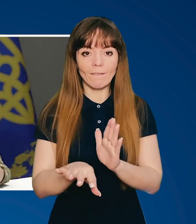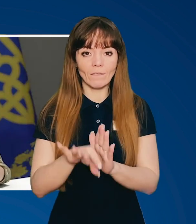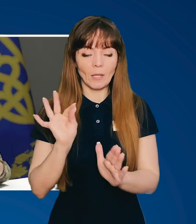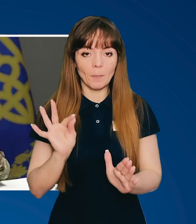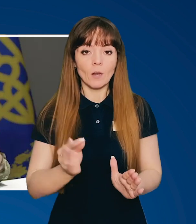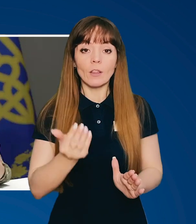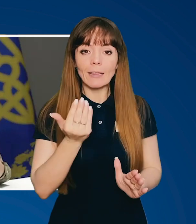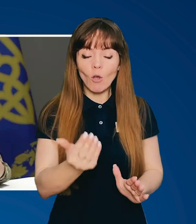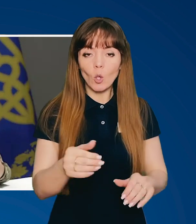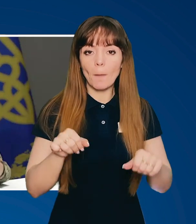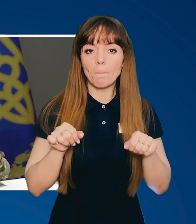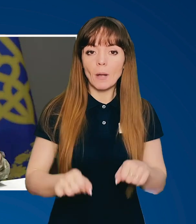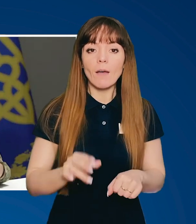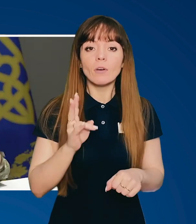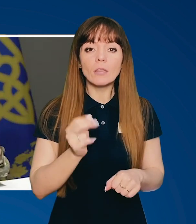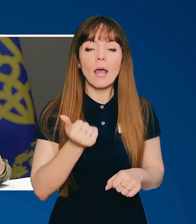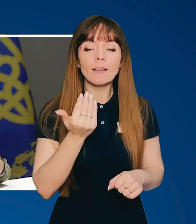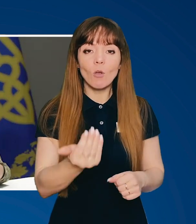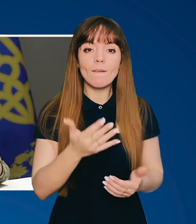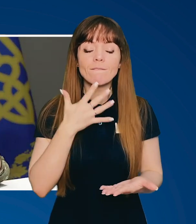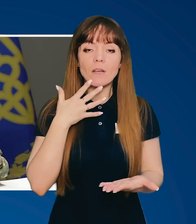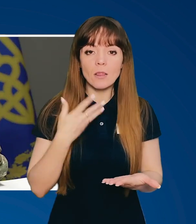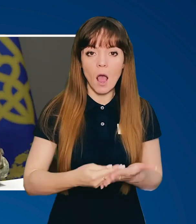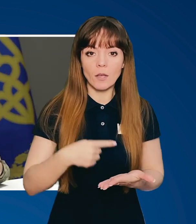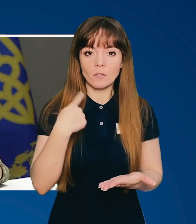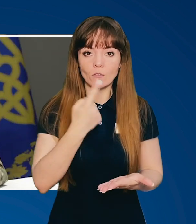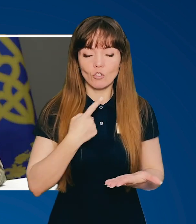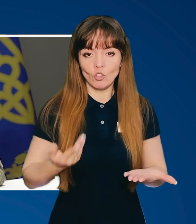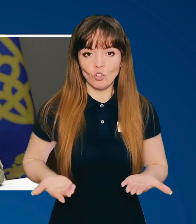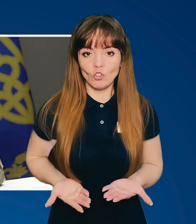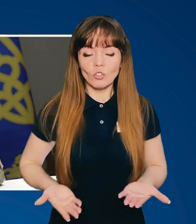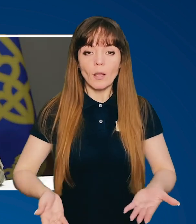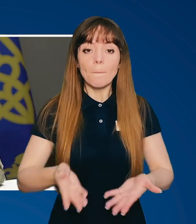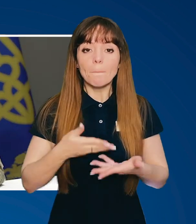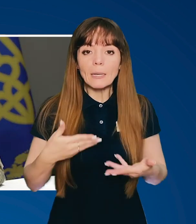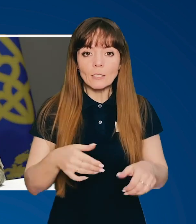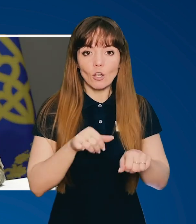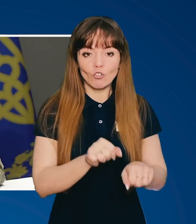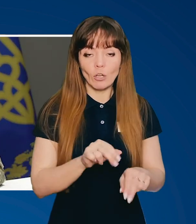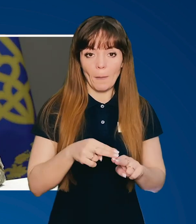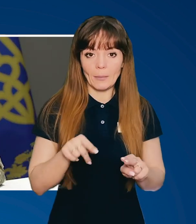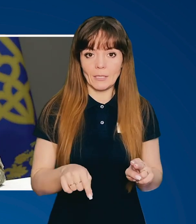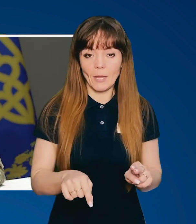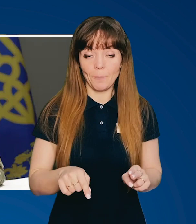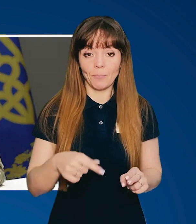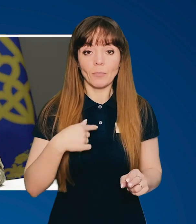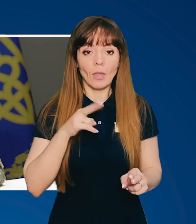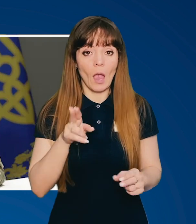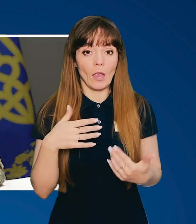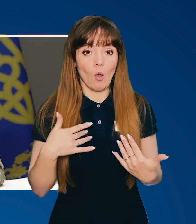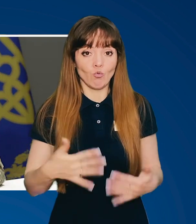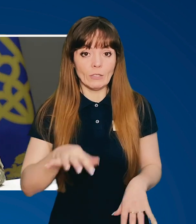на вибір. Твоє право на твоє власне життя. Ми захищаємо це. Як я вже сказав,